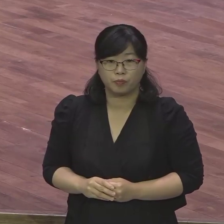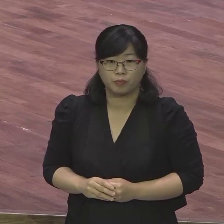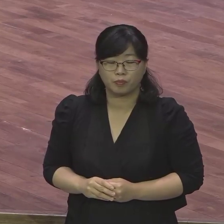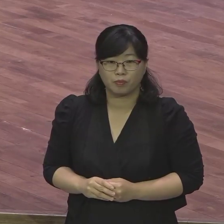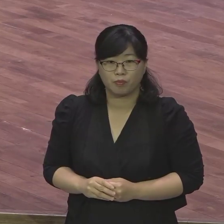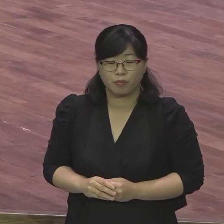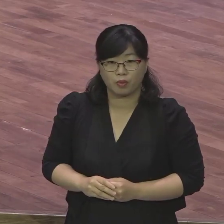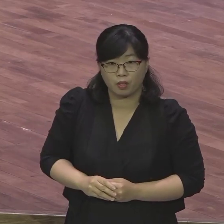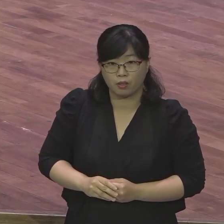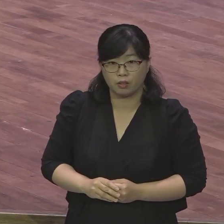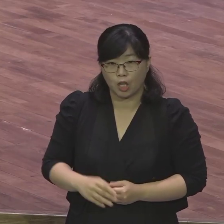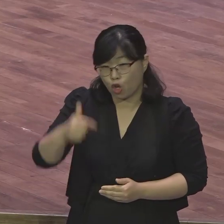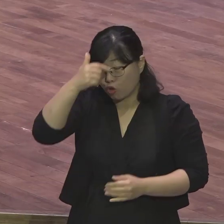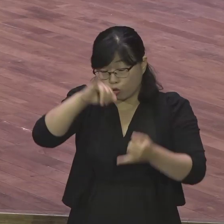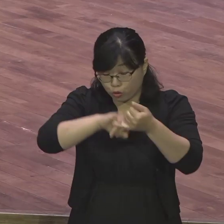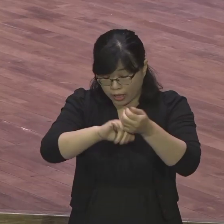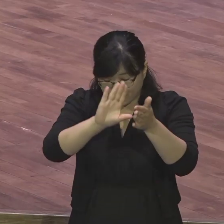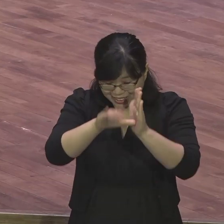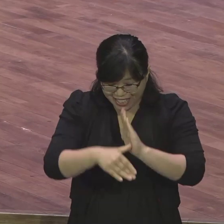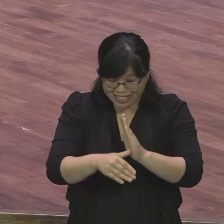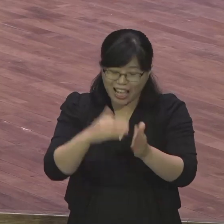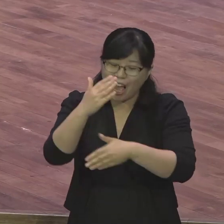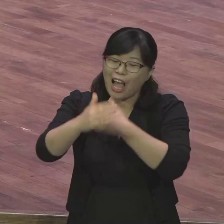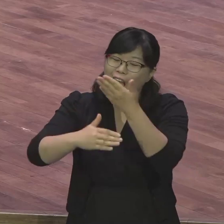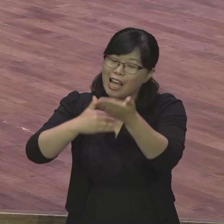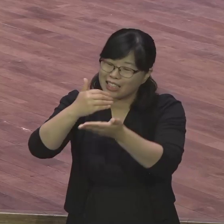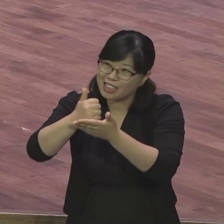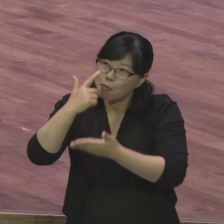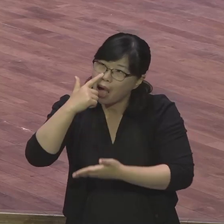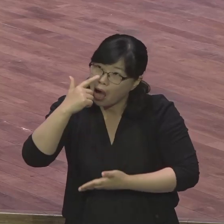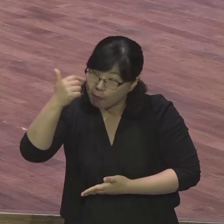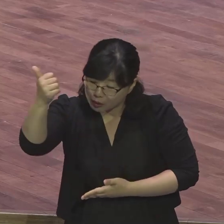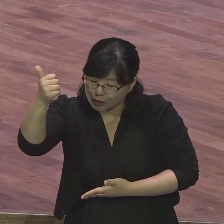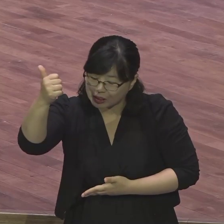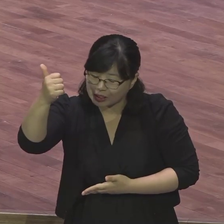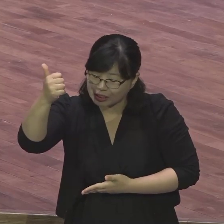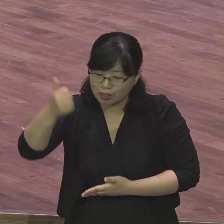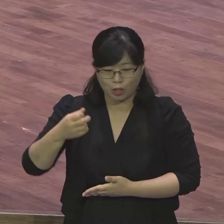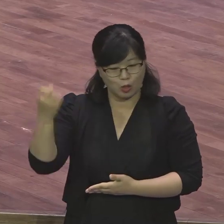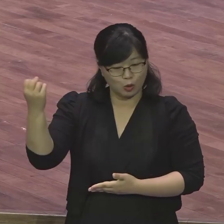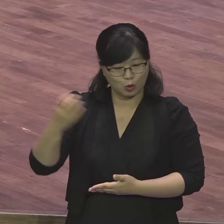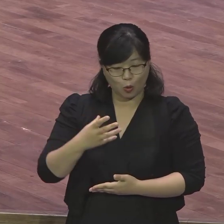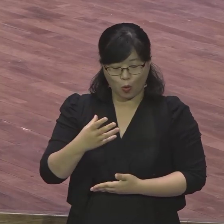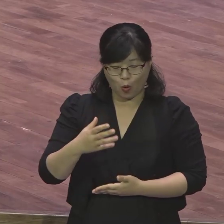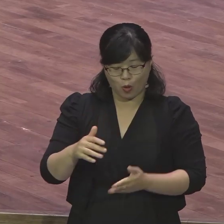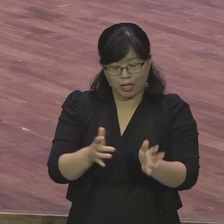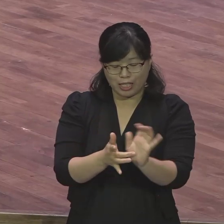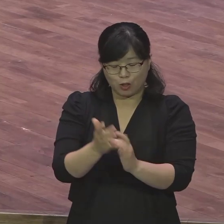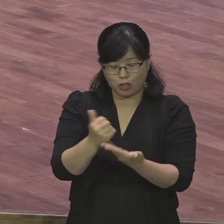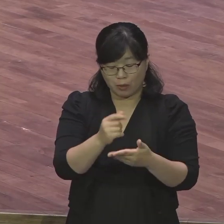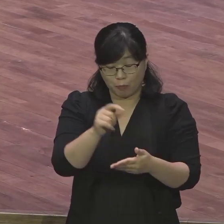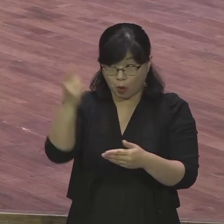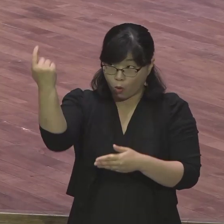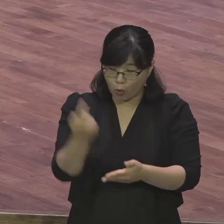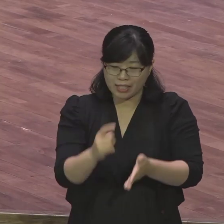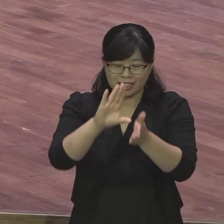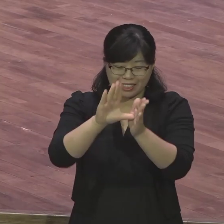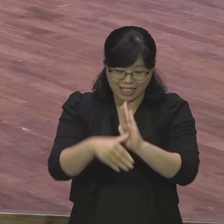신학대는 성자 하나님, 성천하시고 나서는 성령 하나님 지금 시대가 어느 시대냐 성령